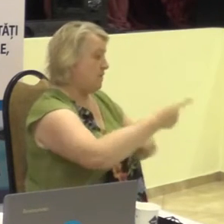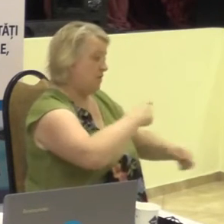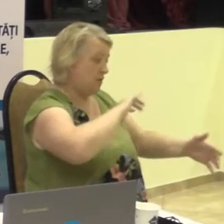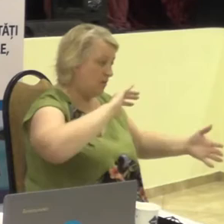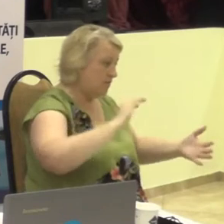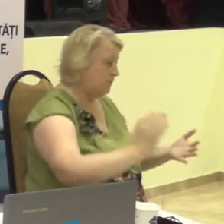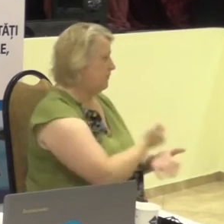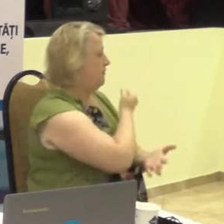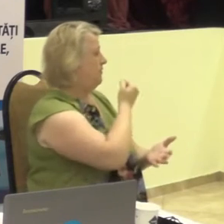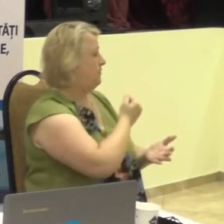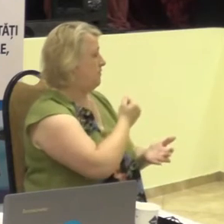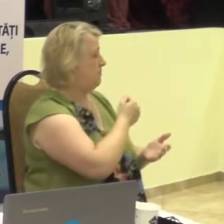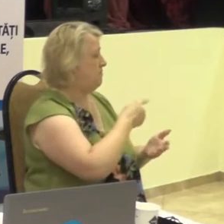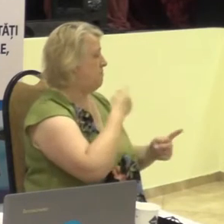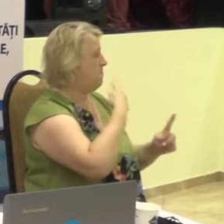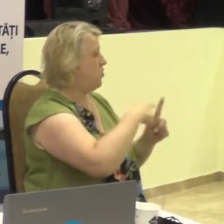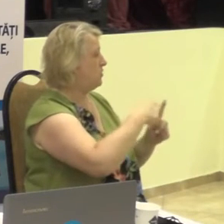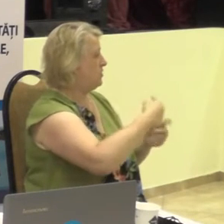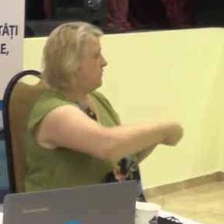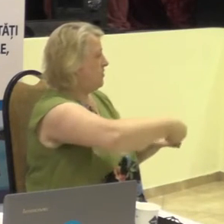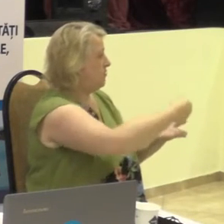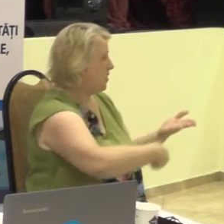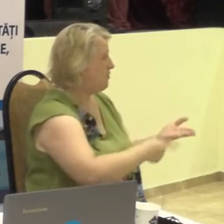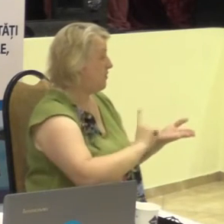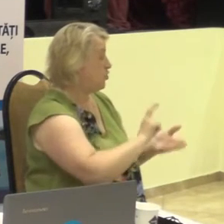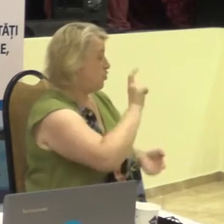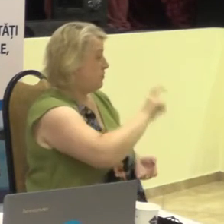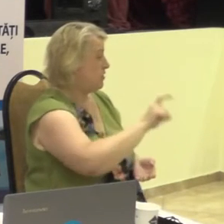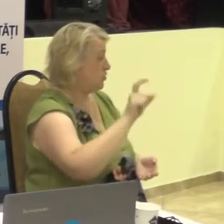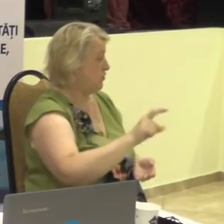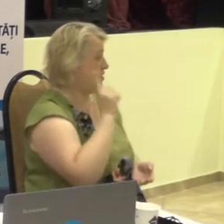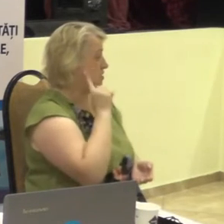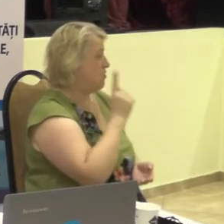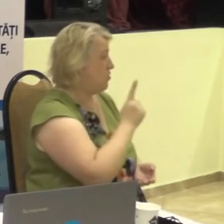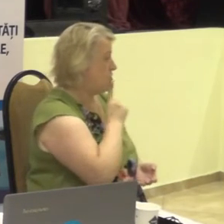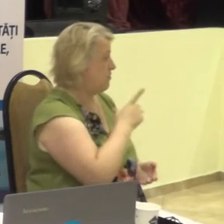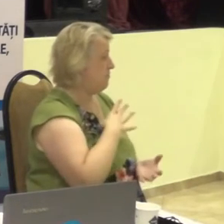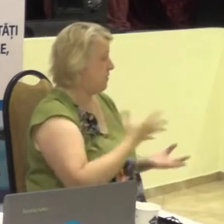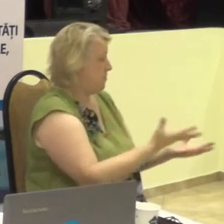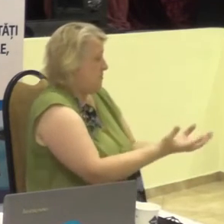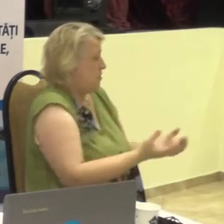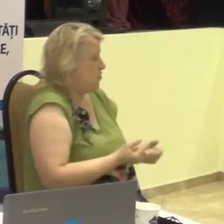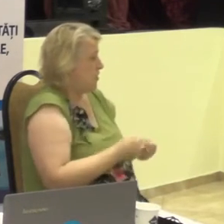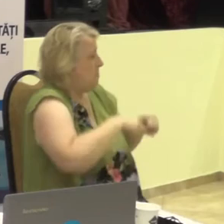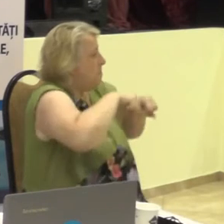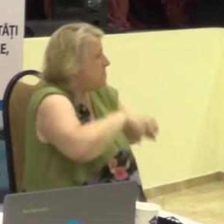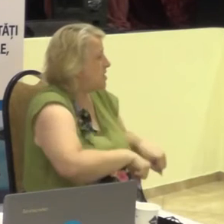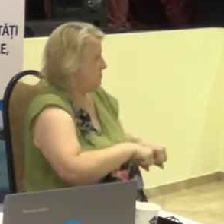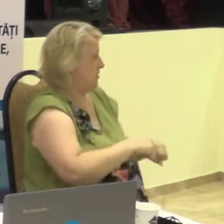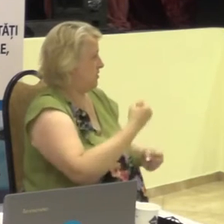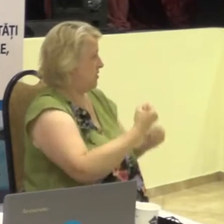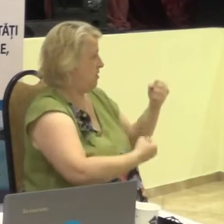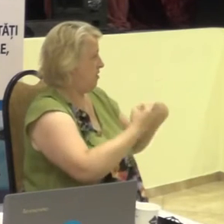avizul pozitiv pentru ca persoane de licență de auză să obțină permis de